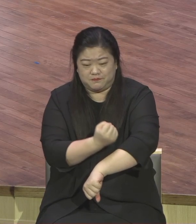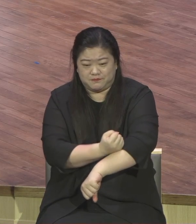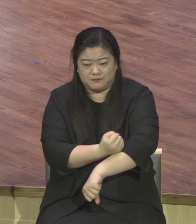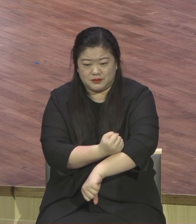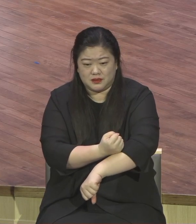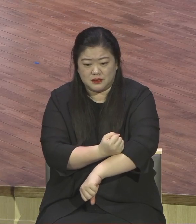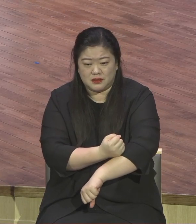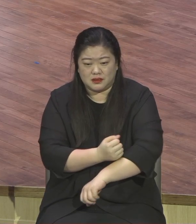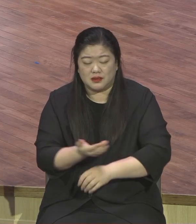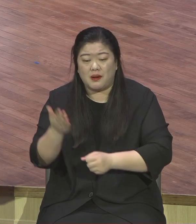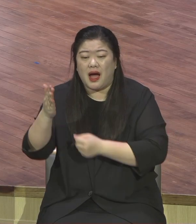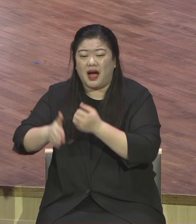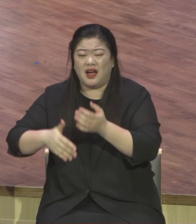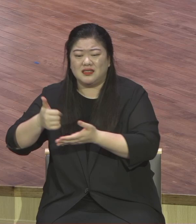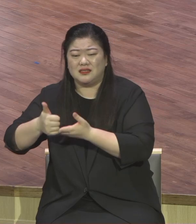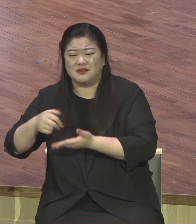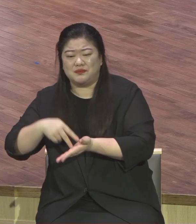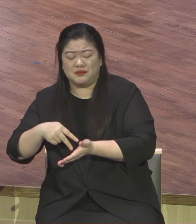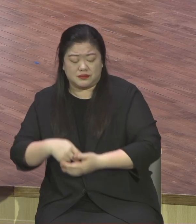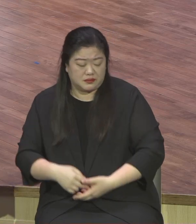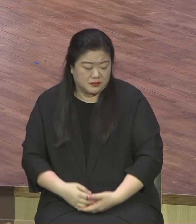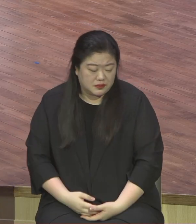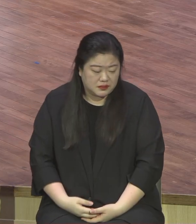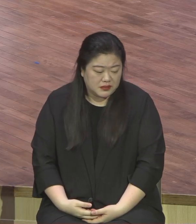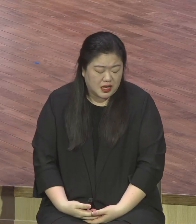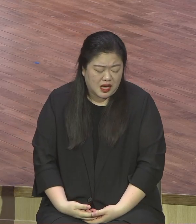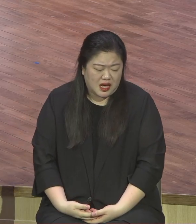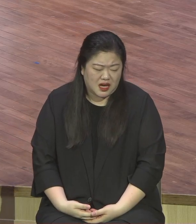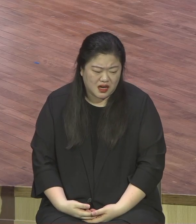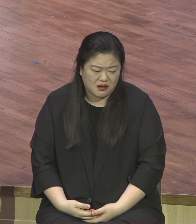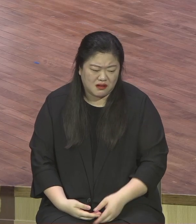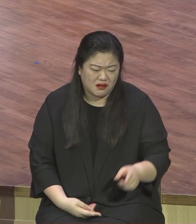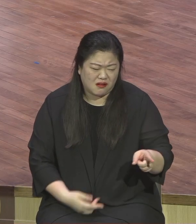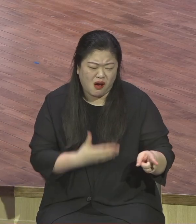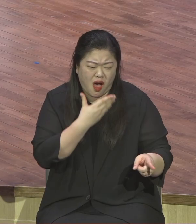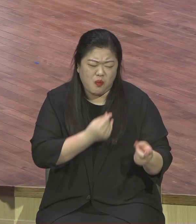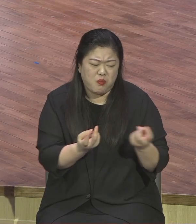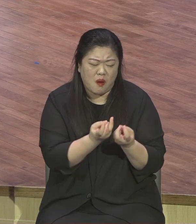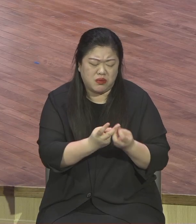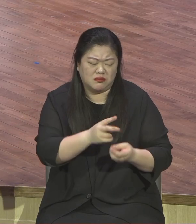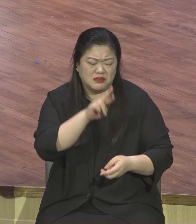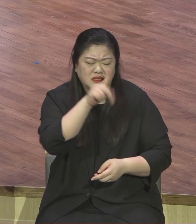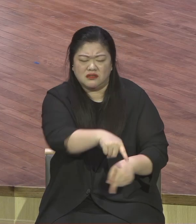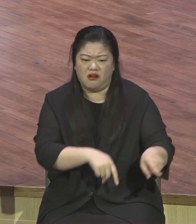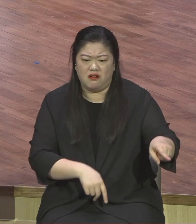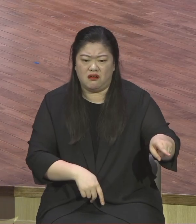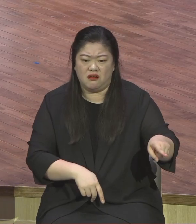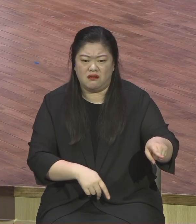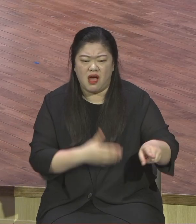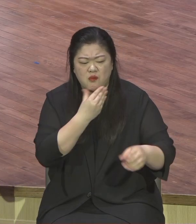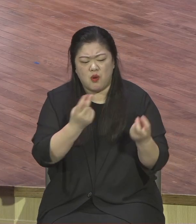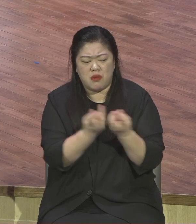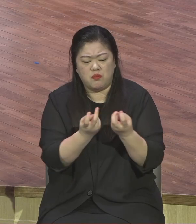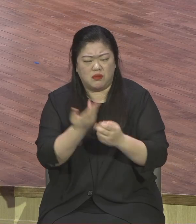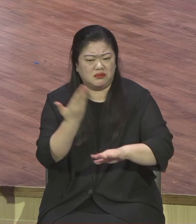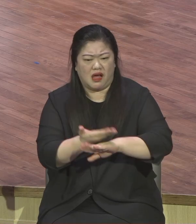구원하기로 작정했어 하나님이 세상을 이처럼 사랑했어 독생자를 주어선 있는 저를 믿는 자마다